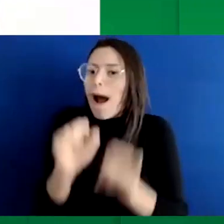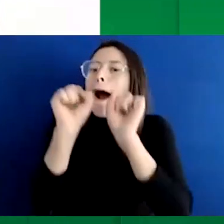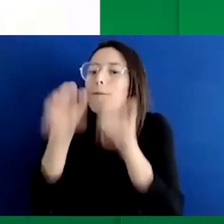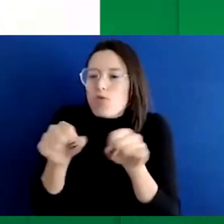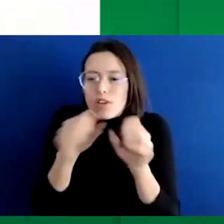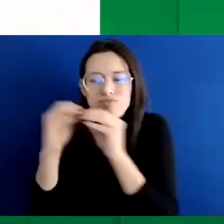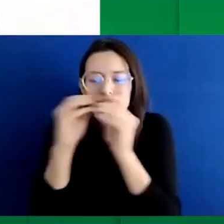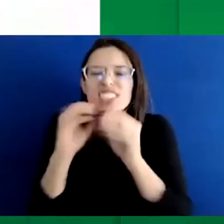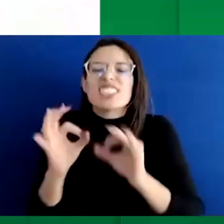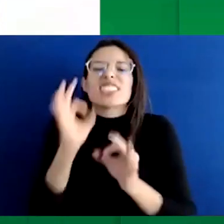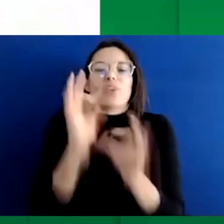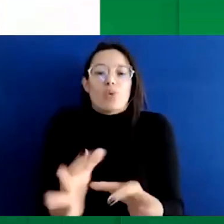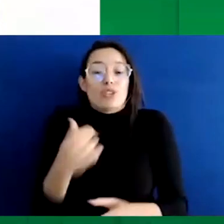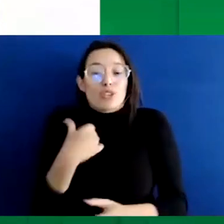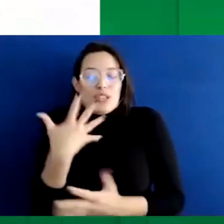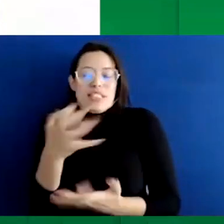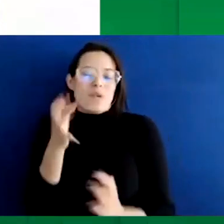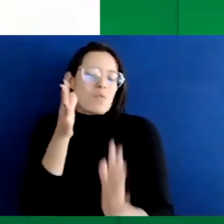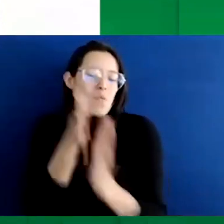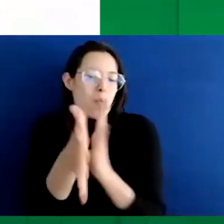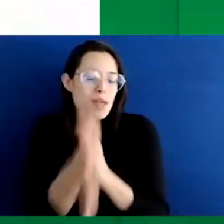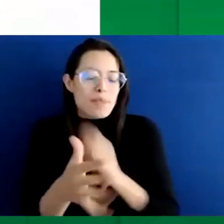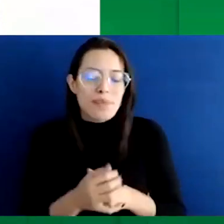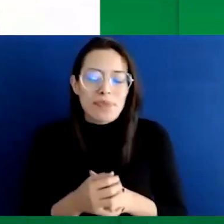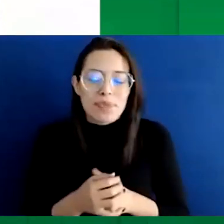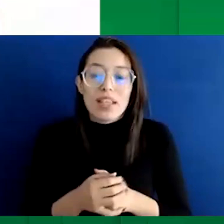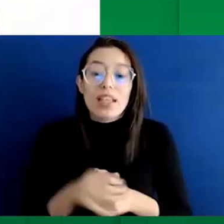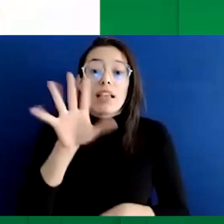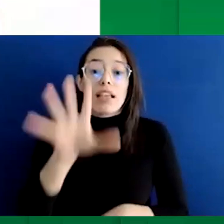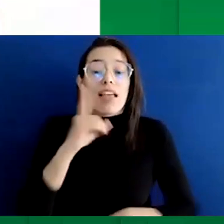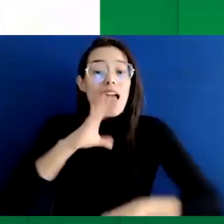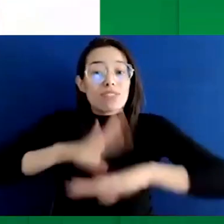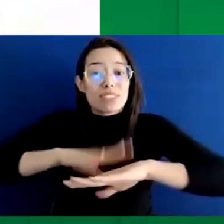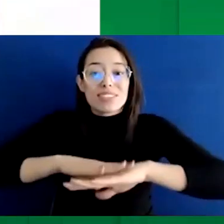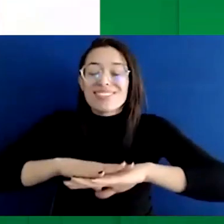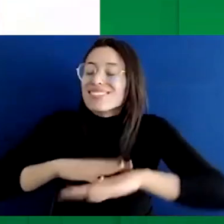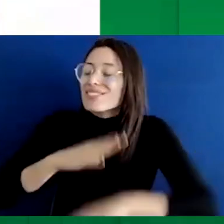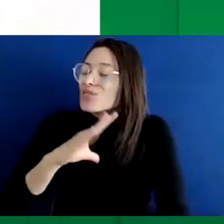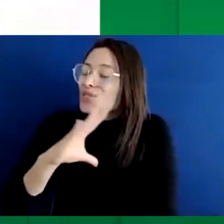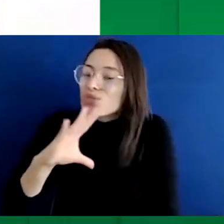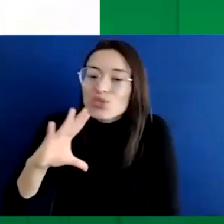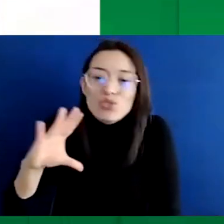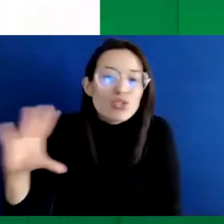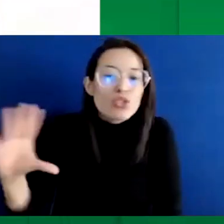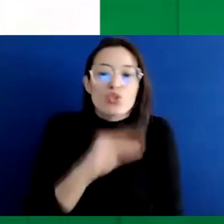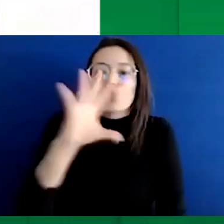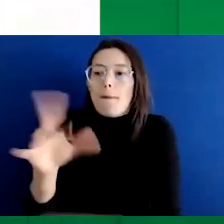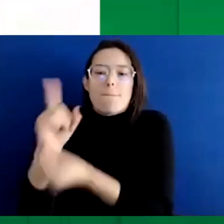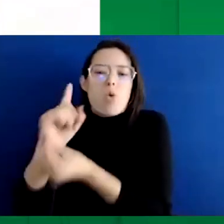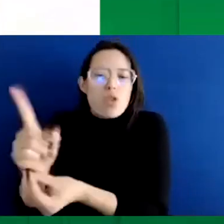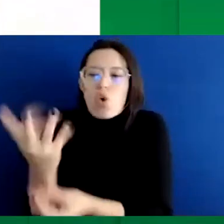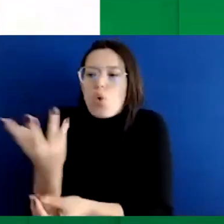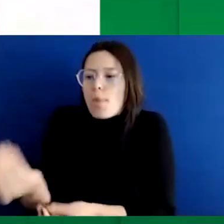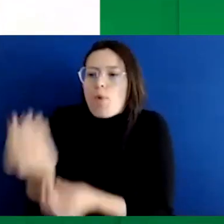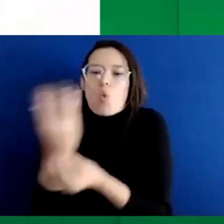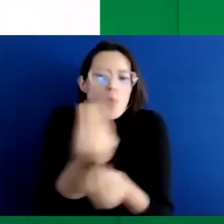yo quiero exaltar algo importante. Es que aquí todos los colores políticos lo han visto